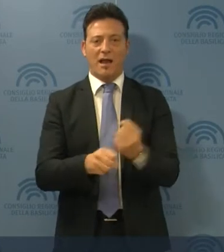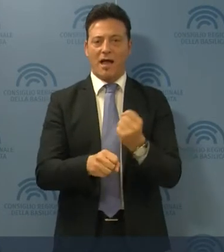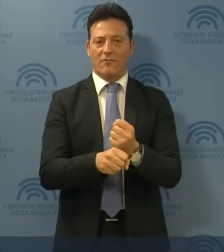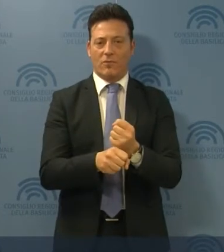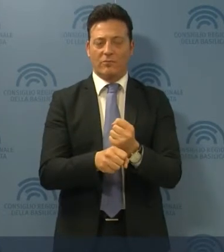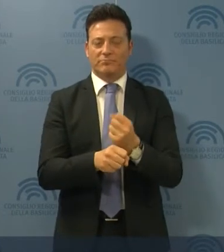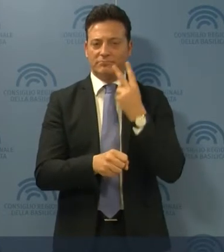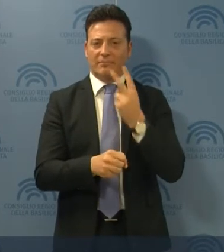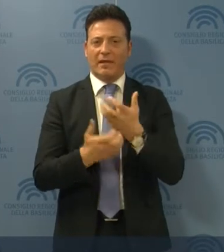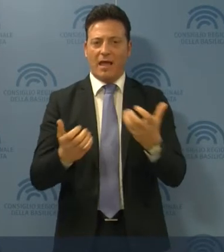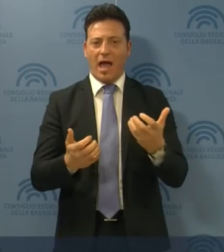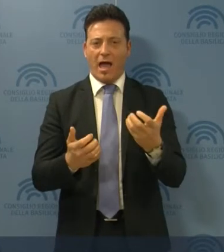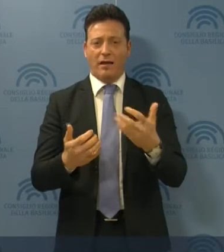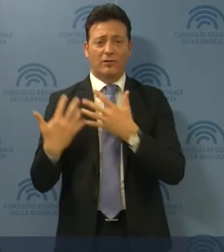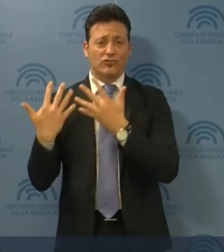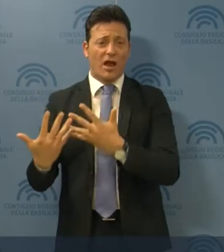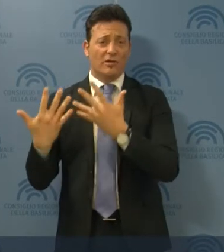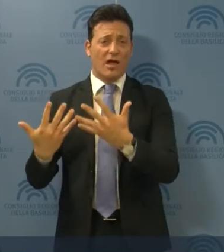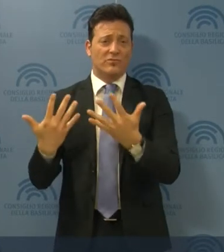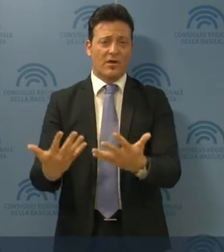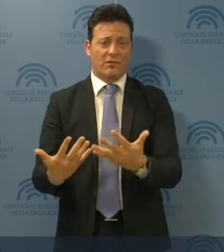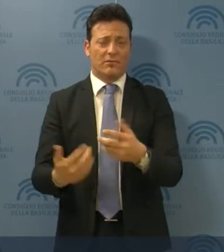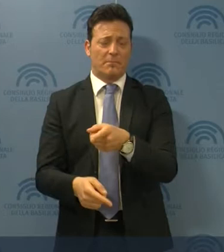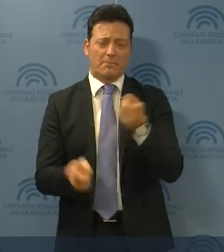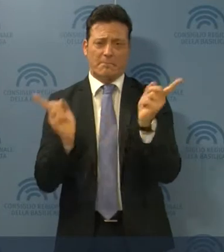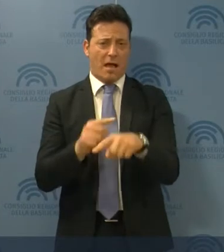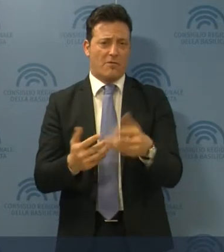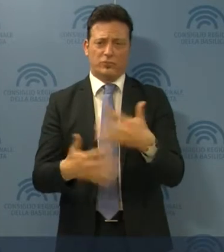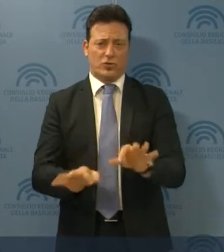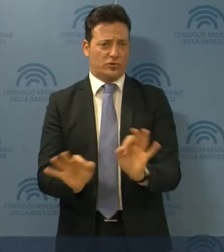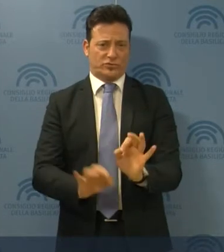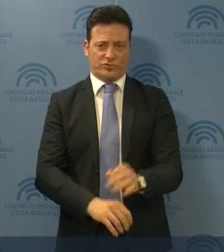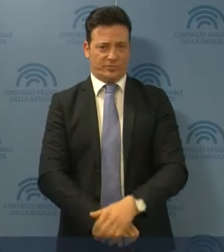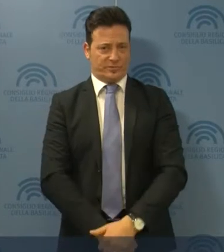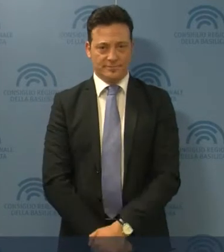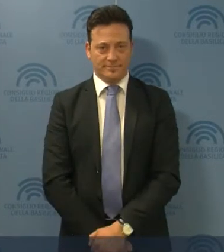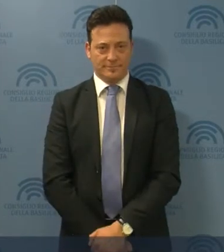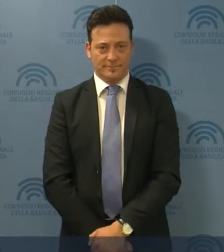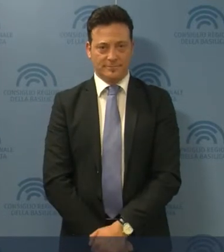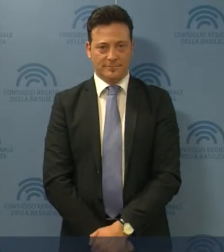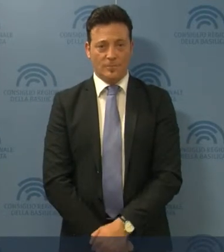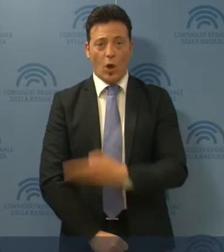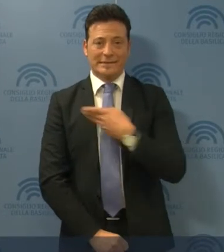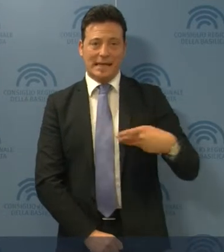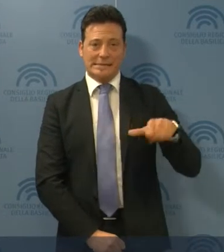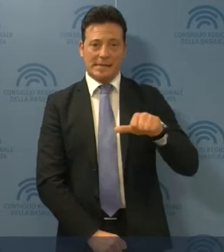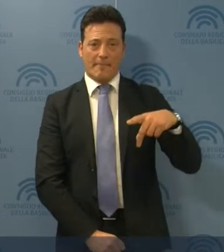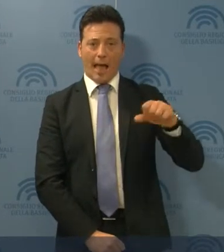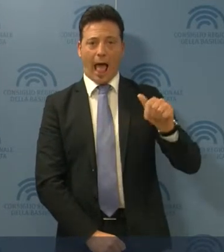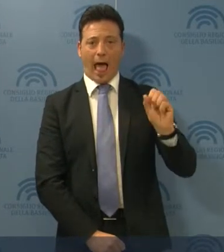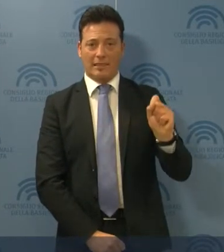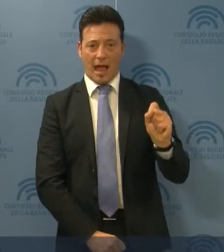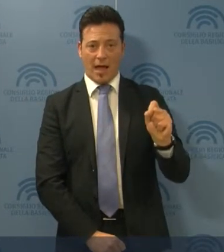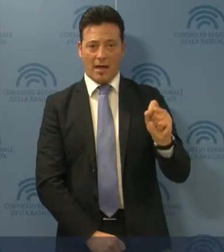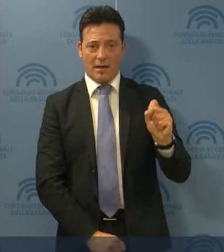che hanno mostrato negli ultimi decenni tutta la loro inadeguatezza. Il Consigliere Spada ha chiesto l